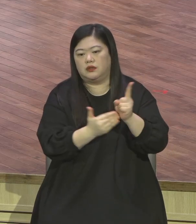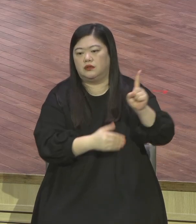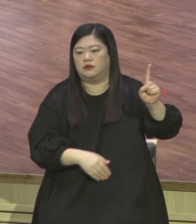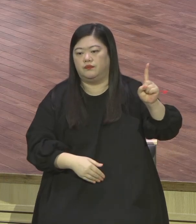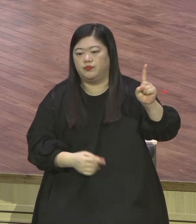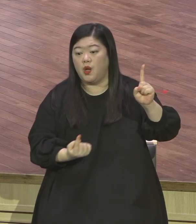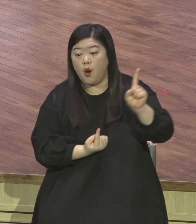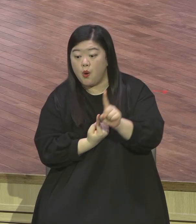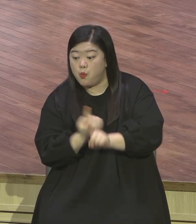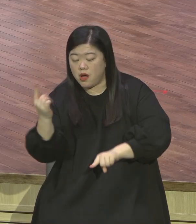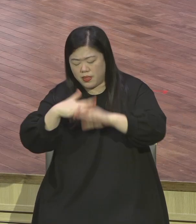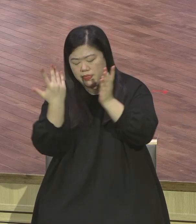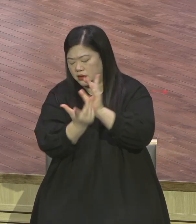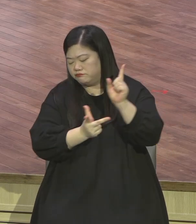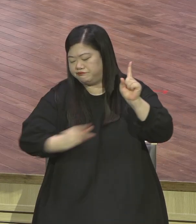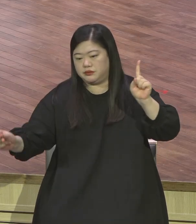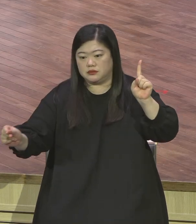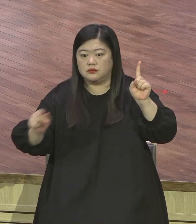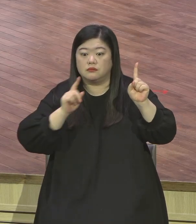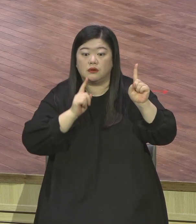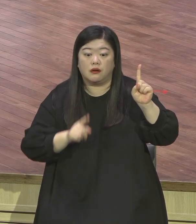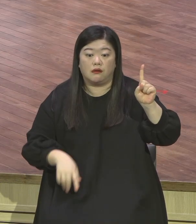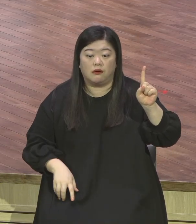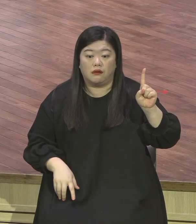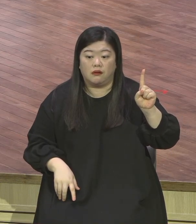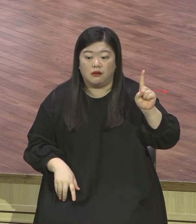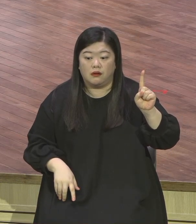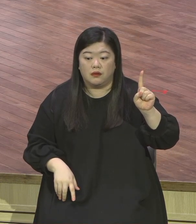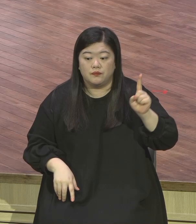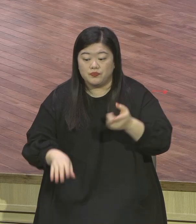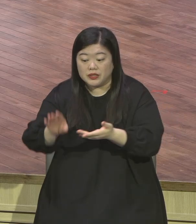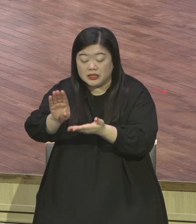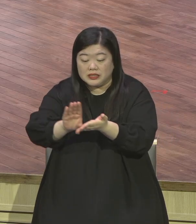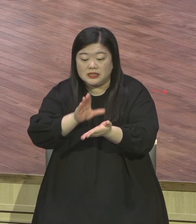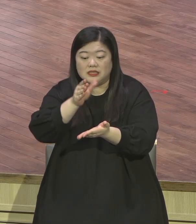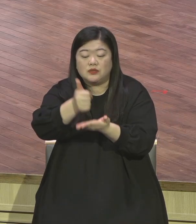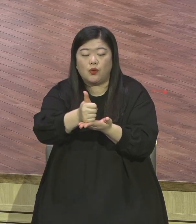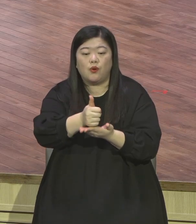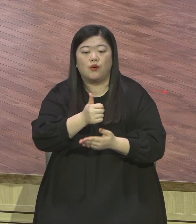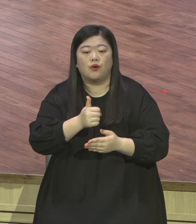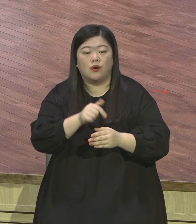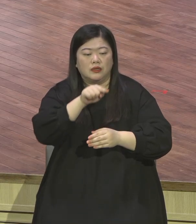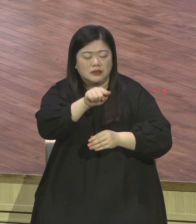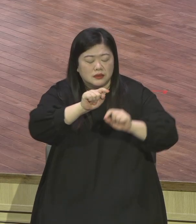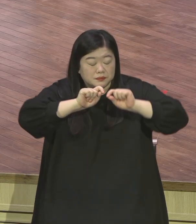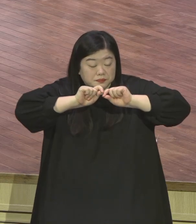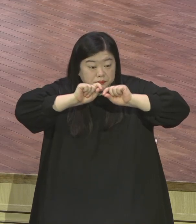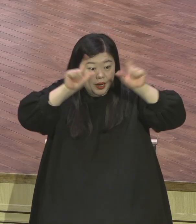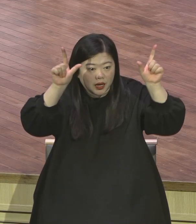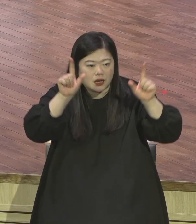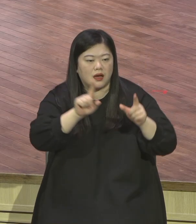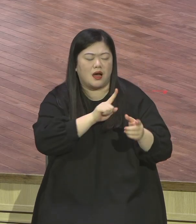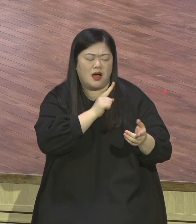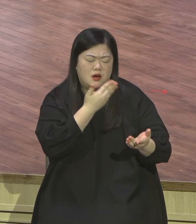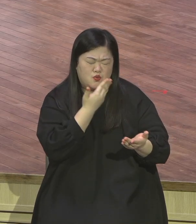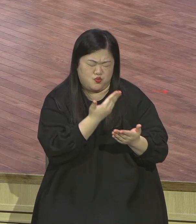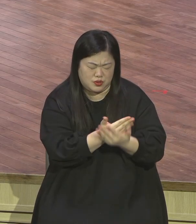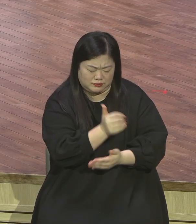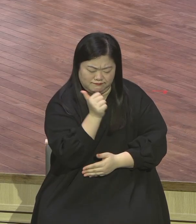예수를 아는 지식이 뭐라고 하세요 가장 고성함이라 이걸 깨달았다는 거예요 세상